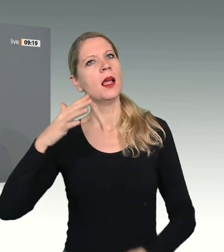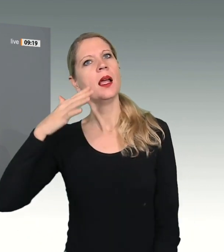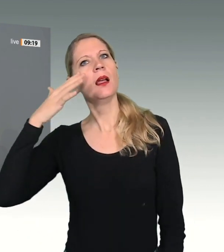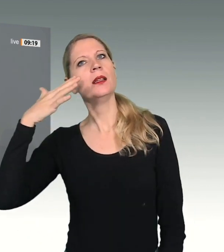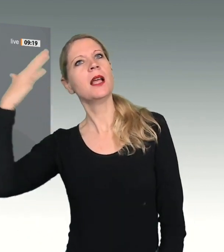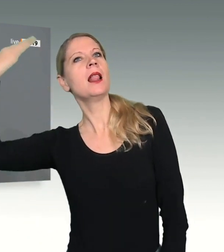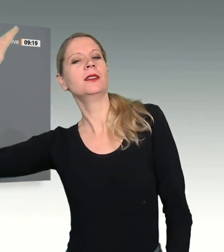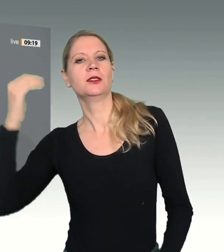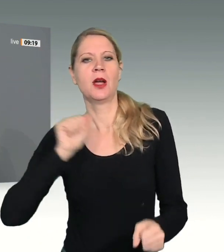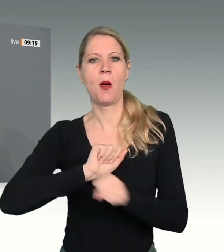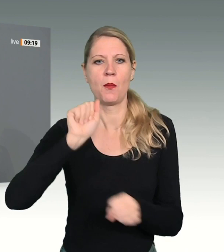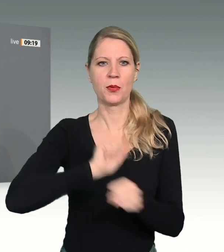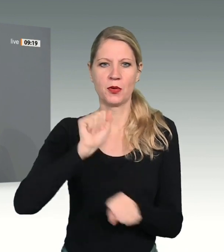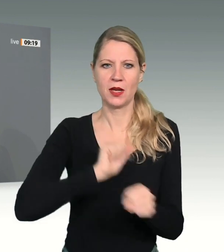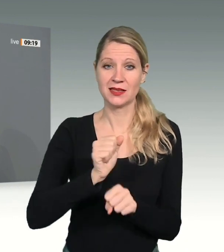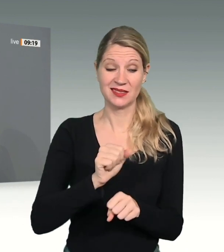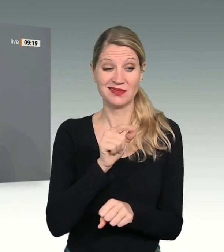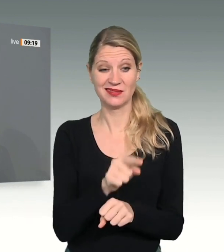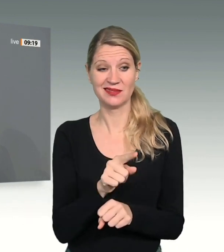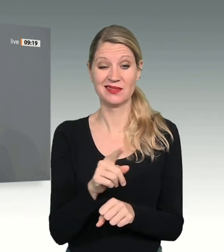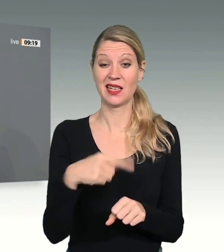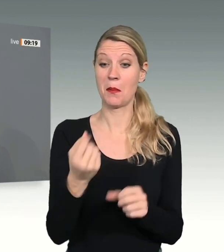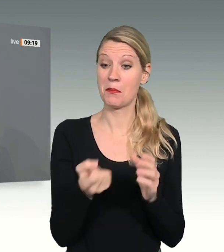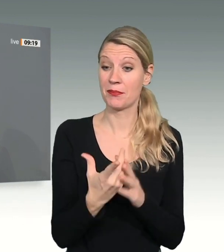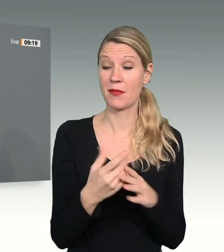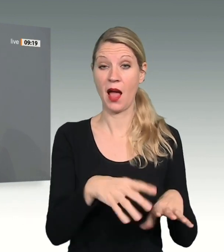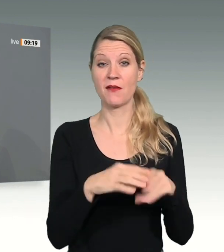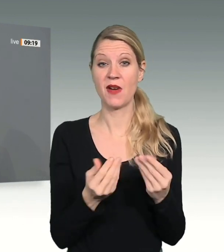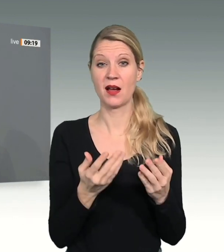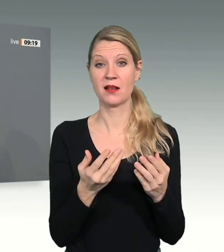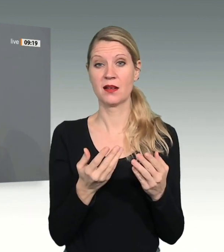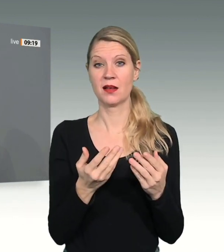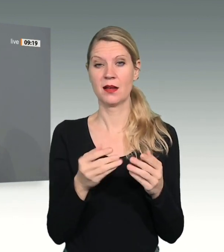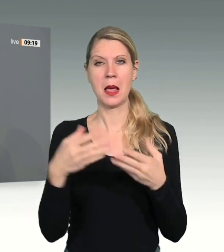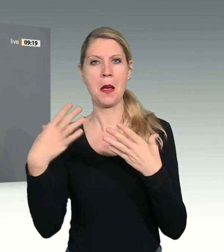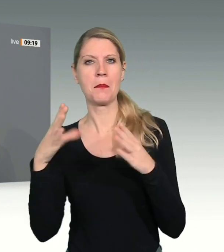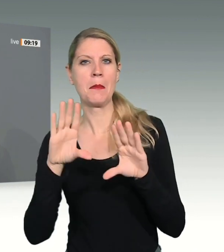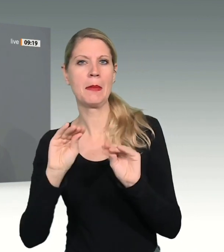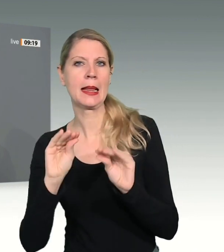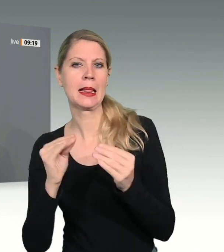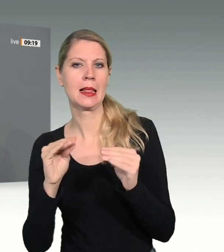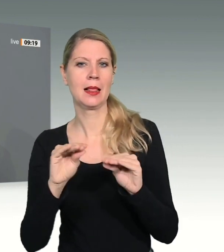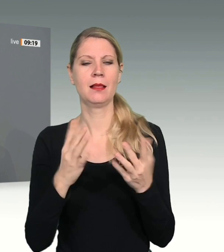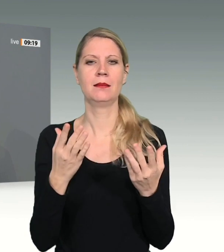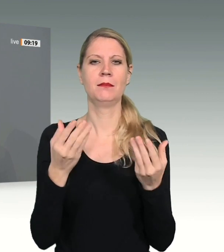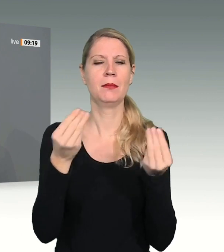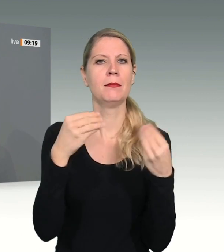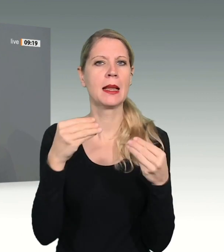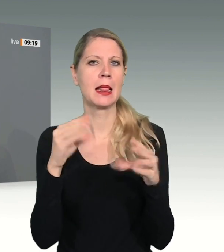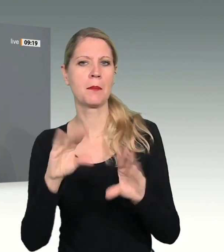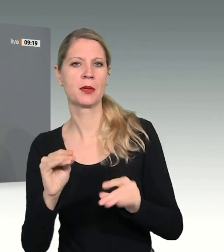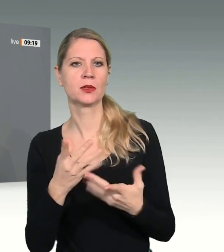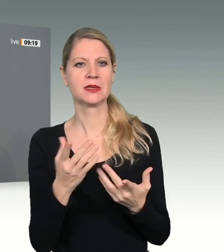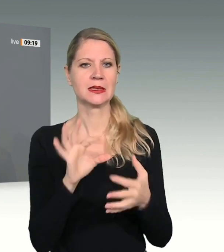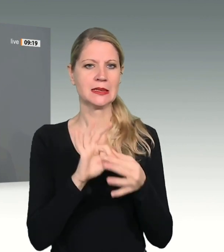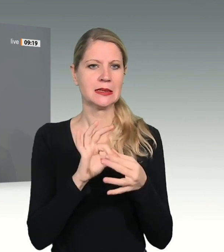schlimme Entscheidungen und Entwicklungen entstehen können. Und deshalb ist es gut, wenn unsere zuständigen Behörden hier